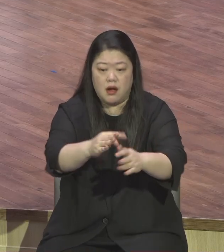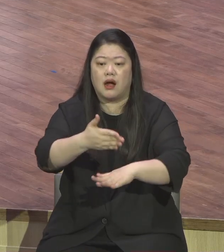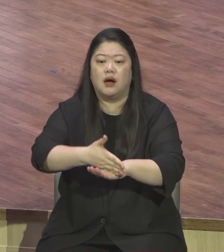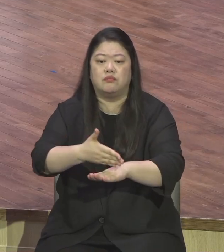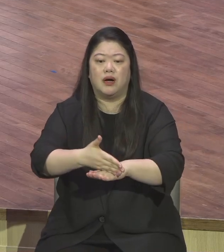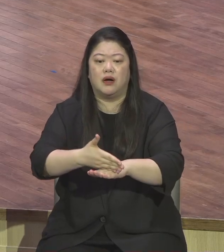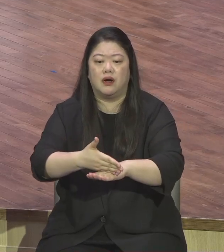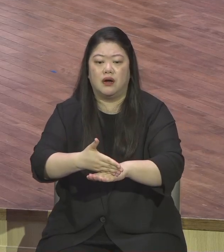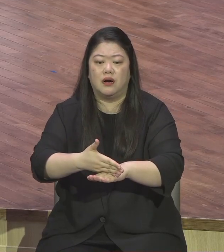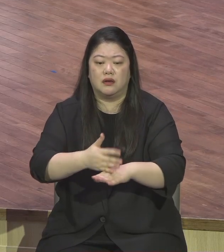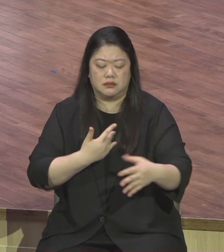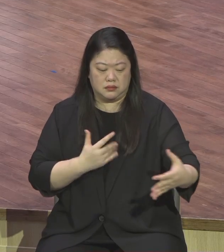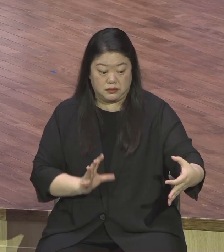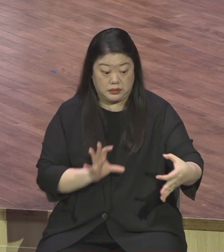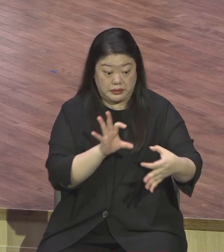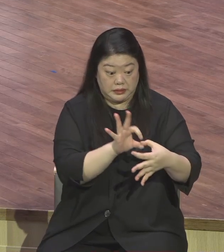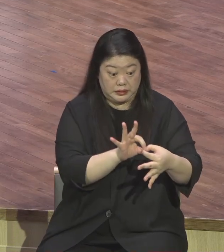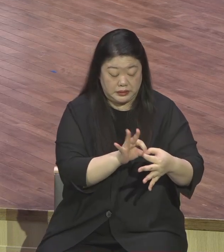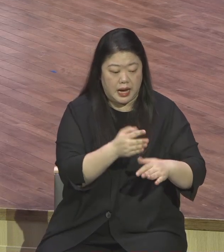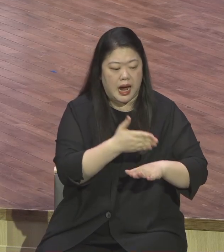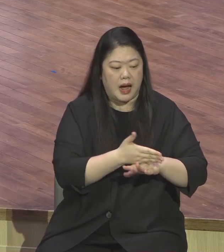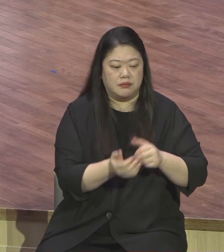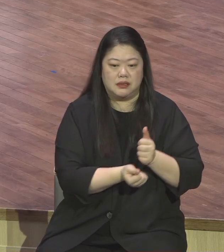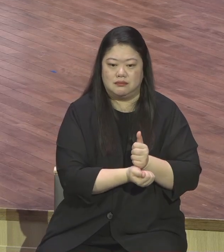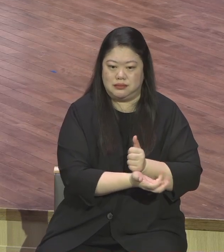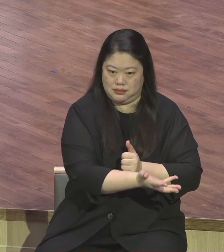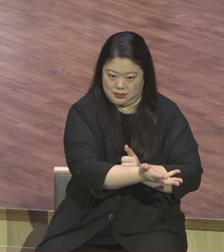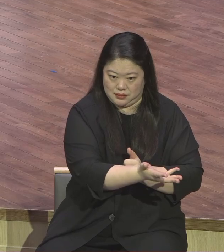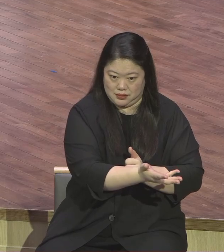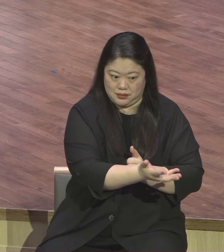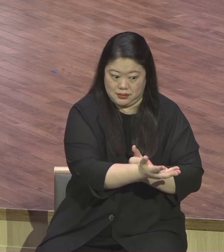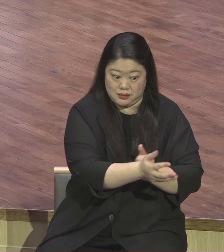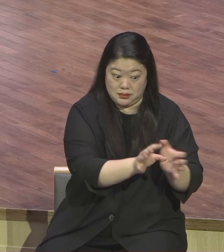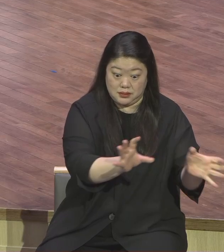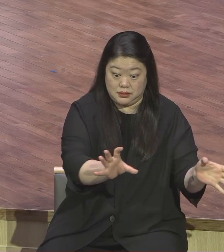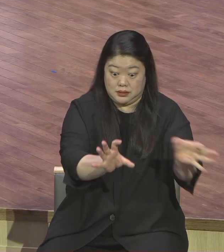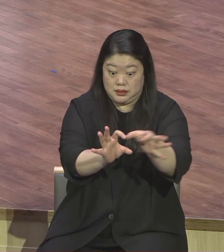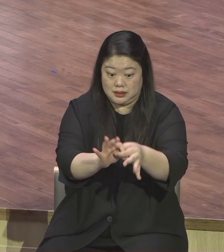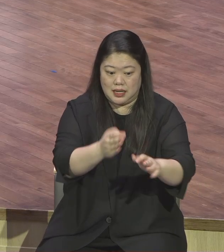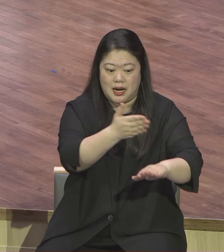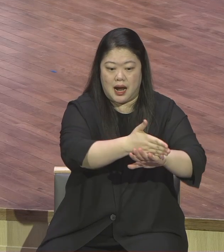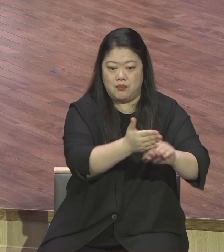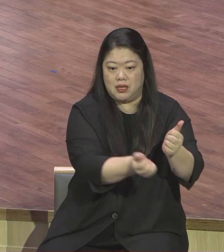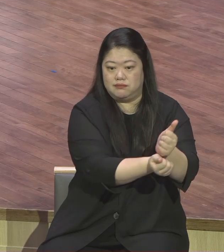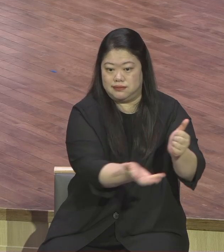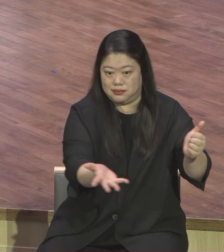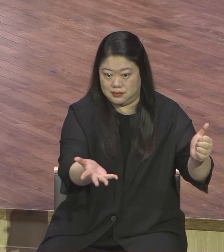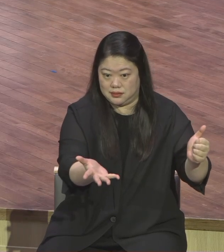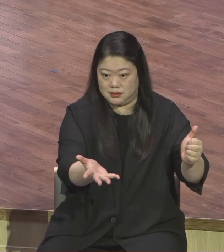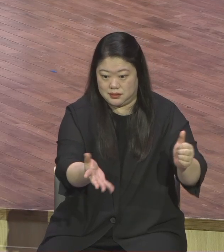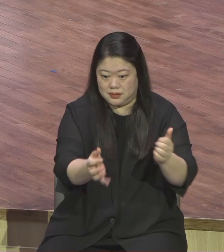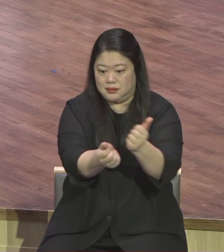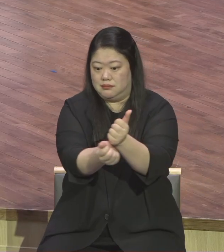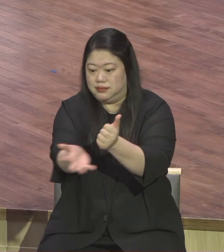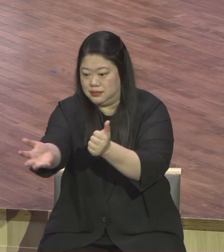감사하는 분위기로 감사를 전하는 릴레이 선수들 우리가 감사할 일의 일을 펼쳐 나갈 때 나 자신